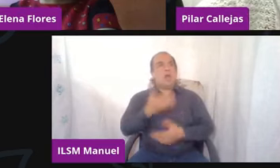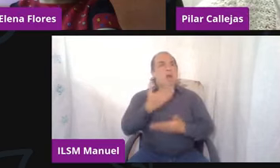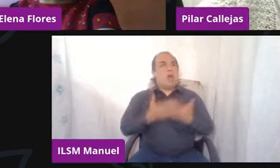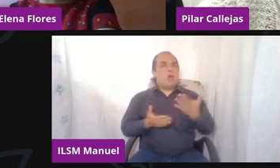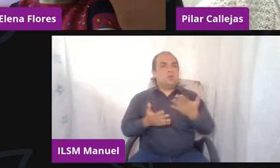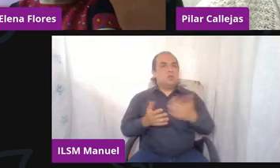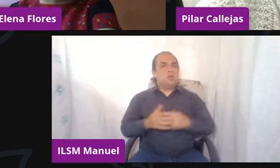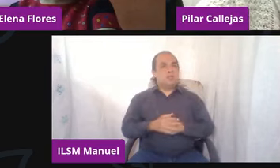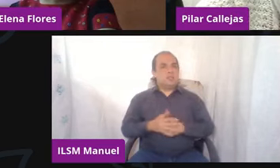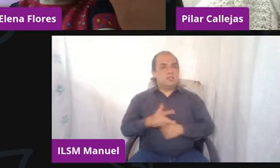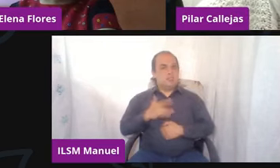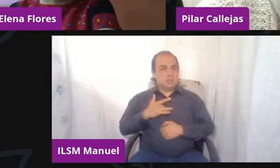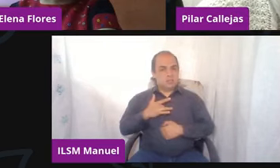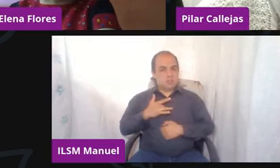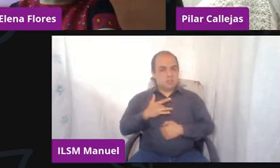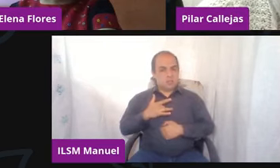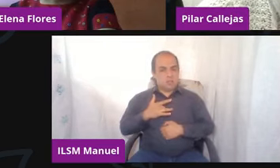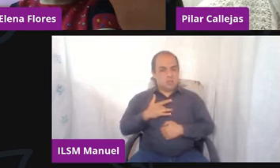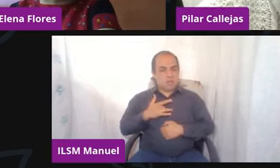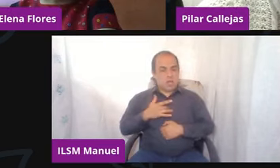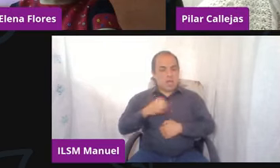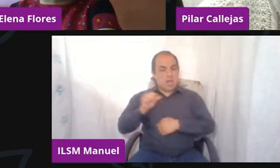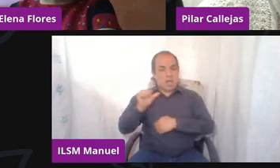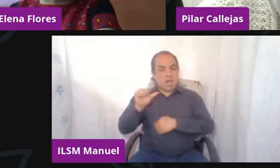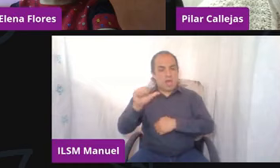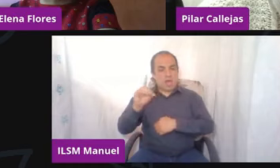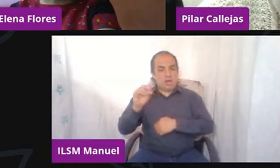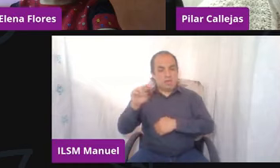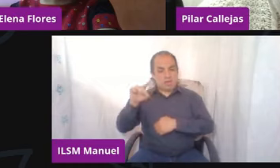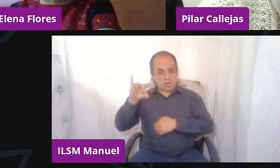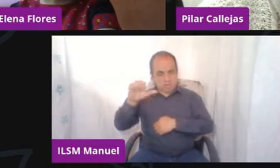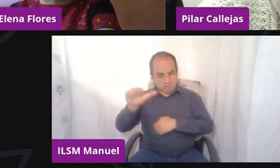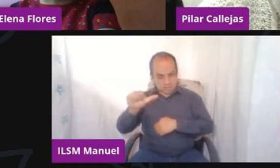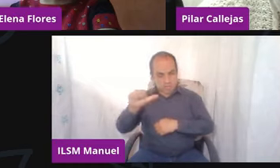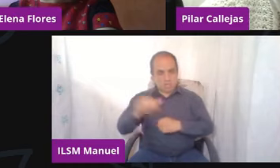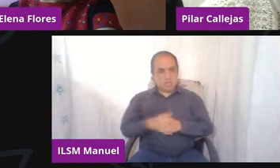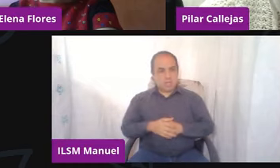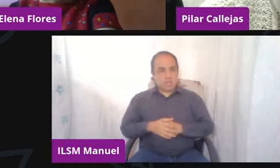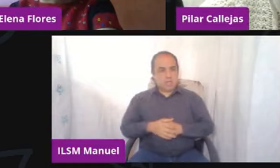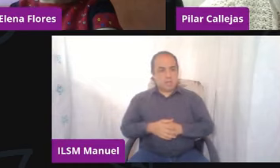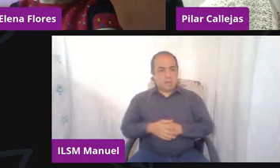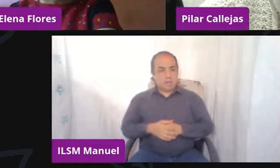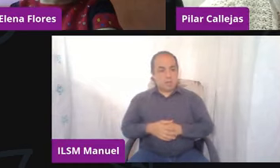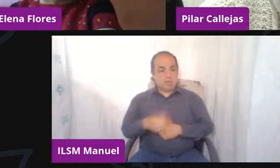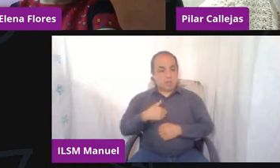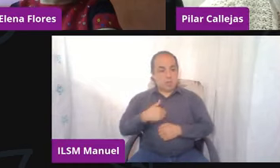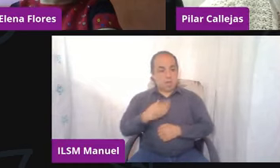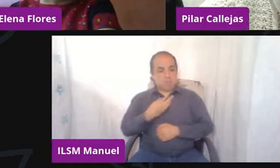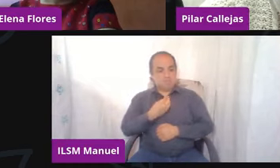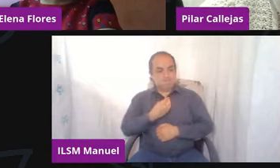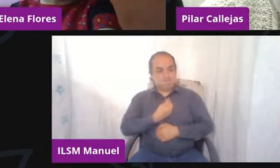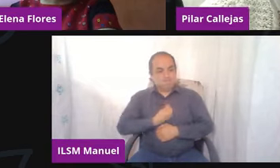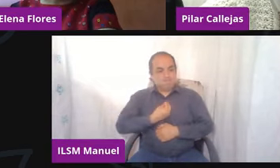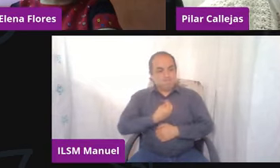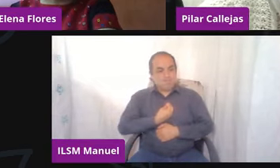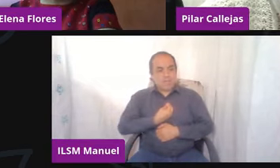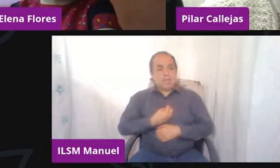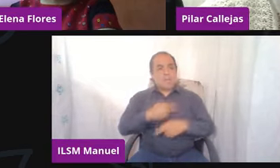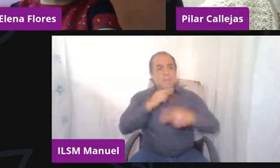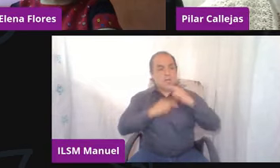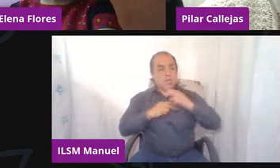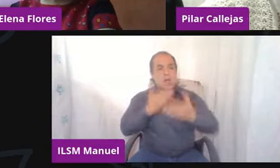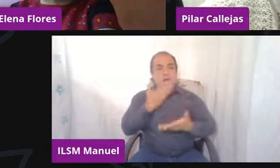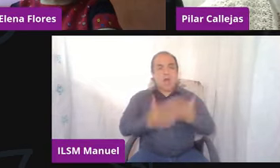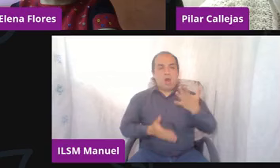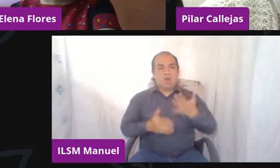más bien la adrenalina que me permitió soportar la angustia ya se bajó, entonces ahorita ya vienen